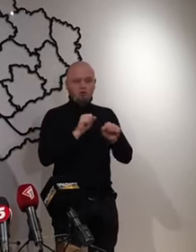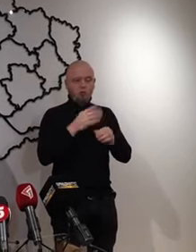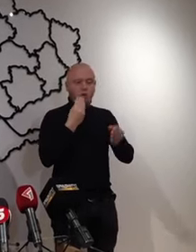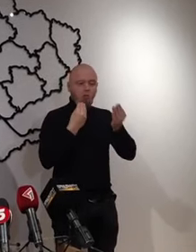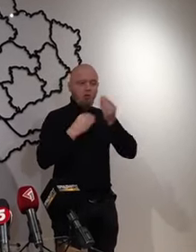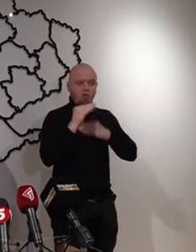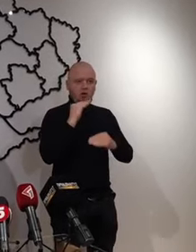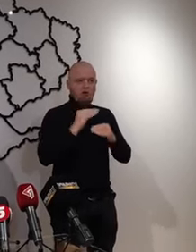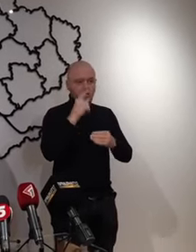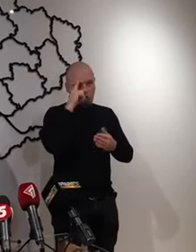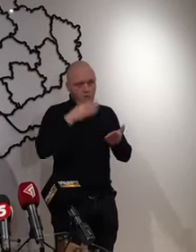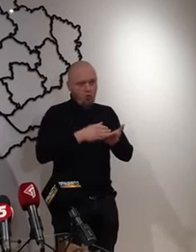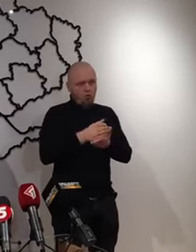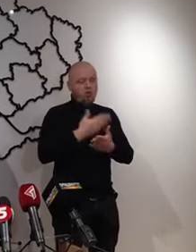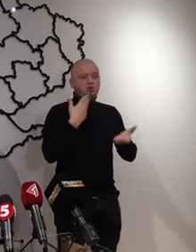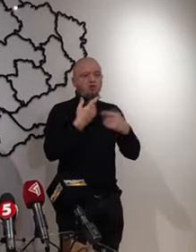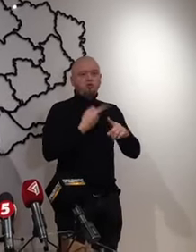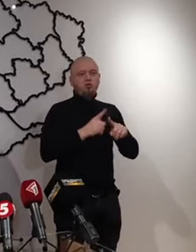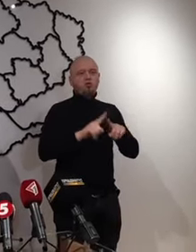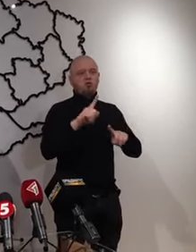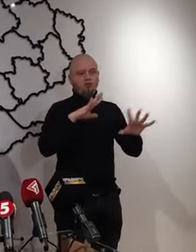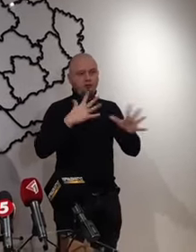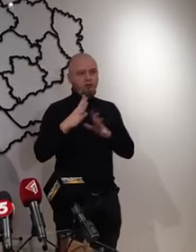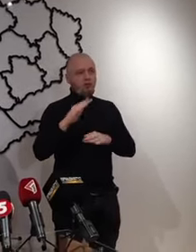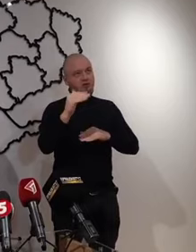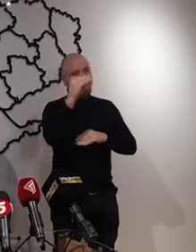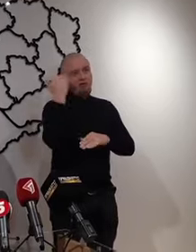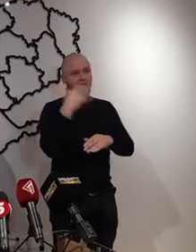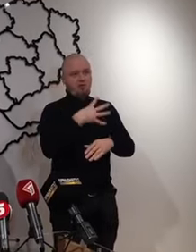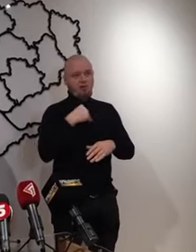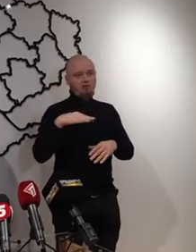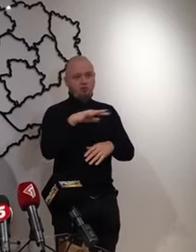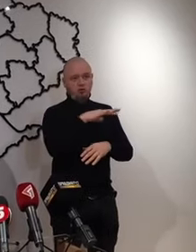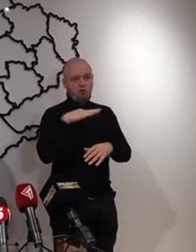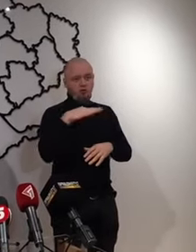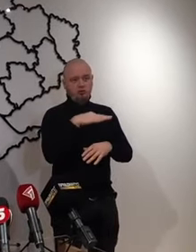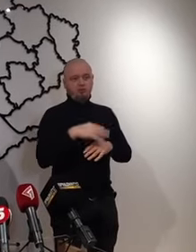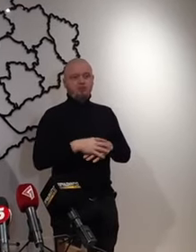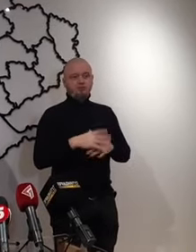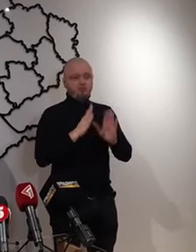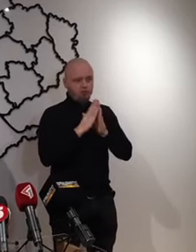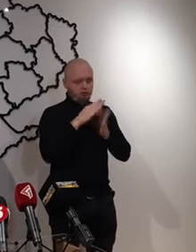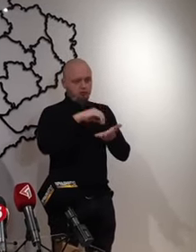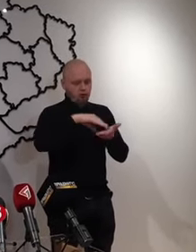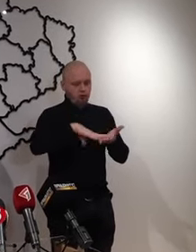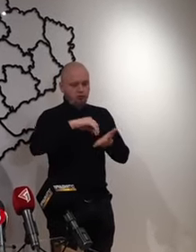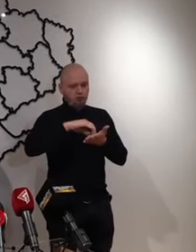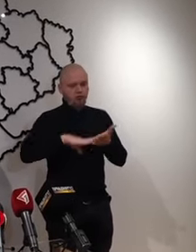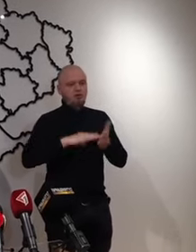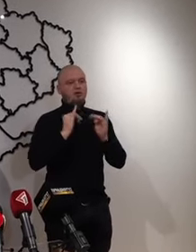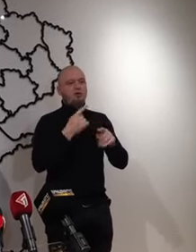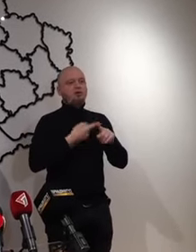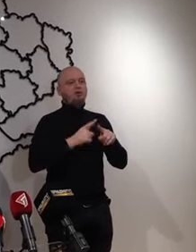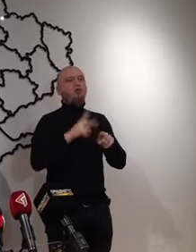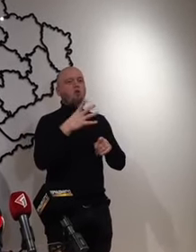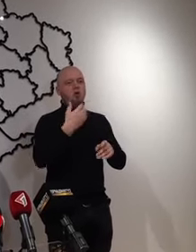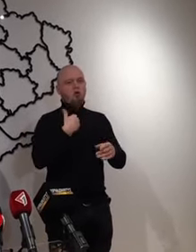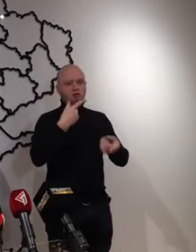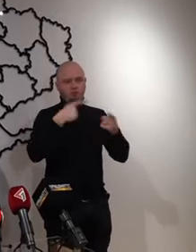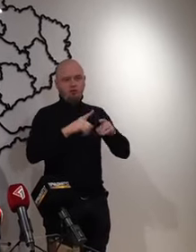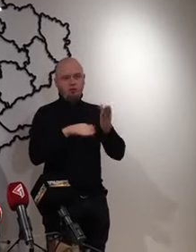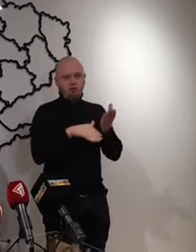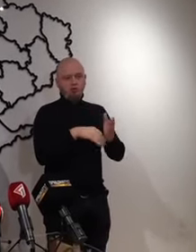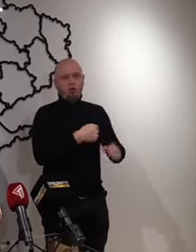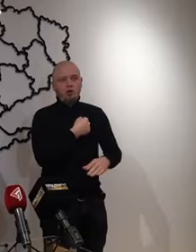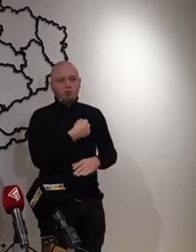покращити орієнтацію щодо того, що відбувається в небі на Півській області. Просимо реєструватися для тих, хто хоче справді допомогти